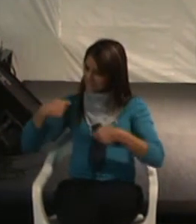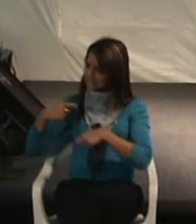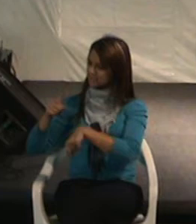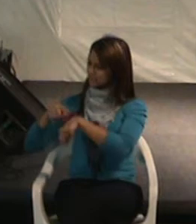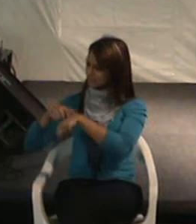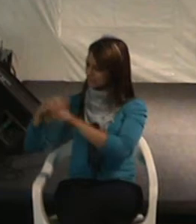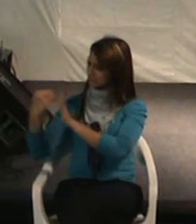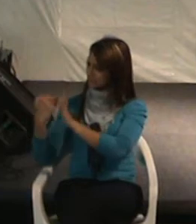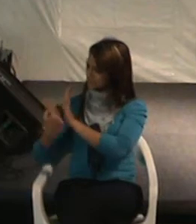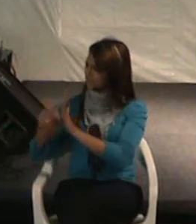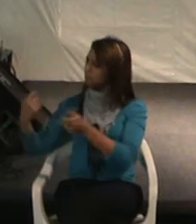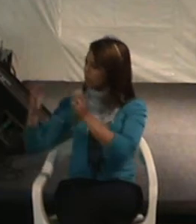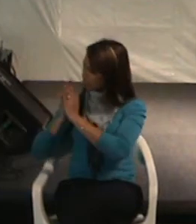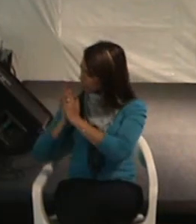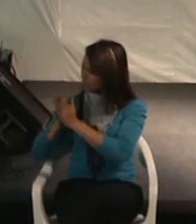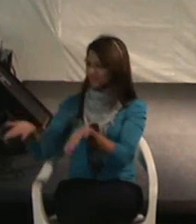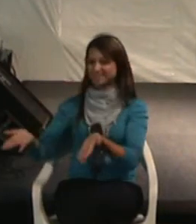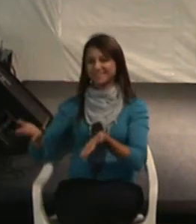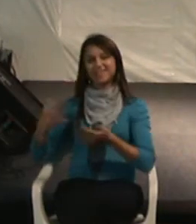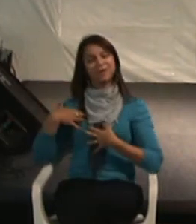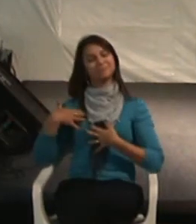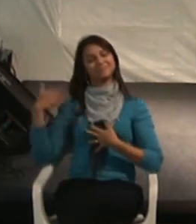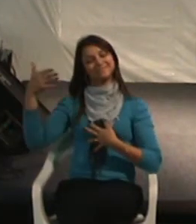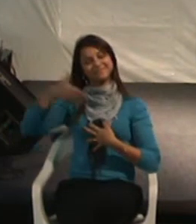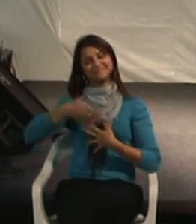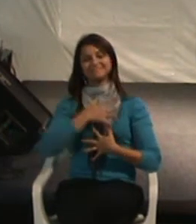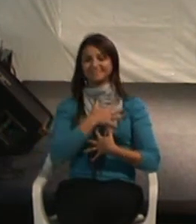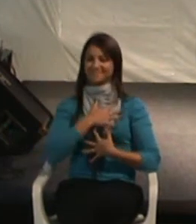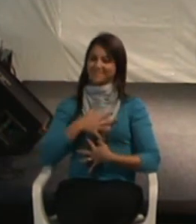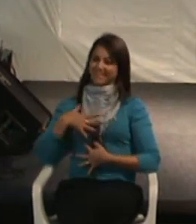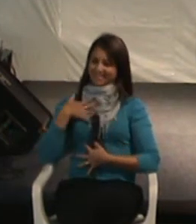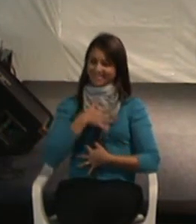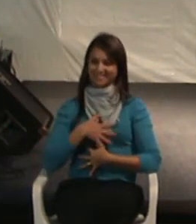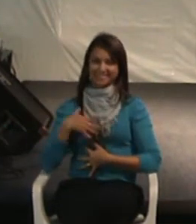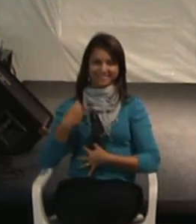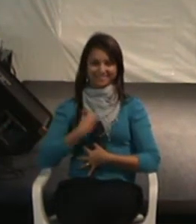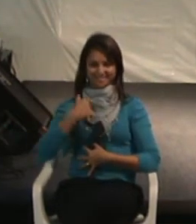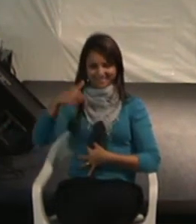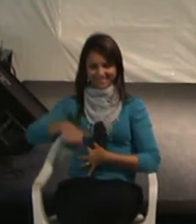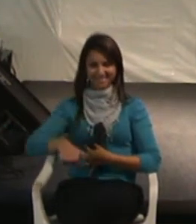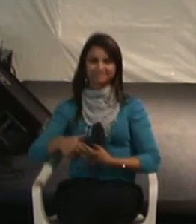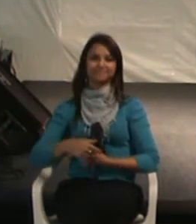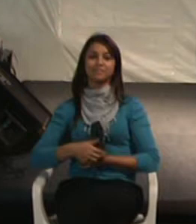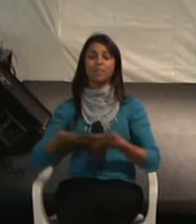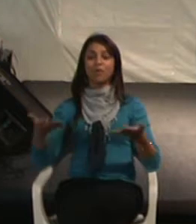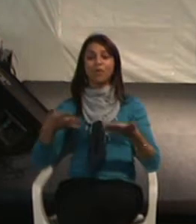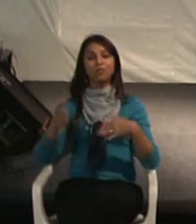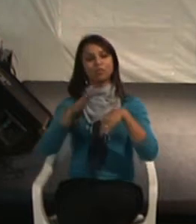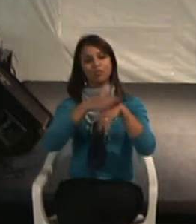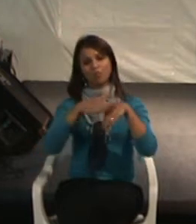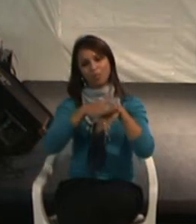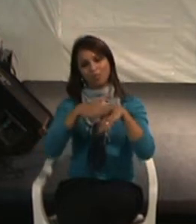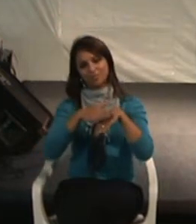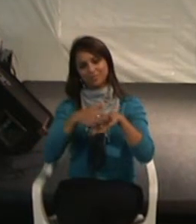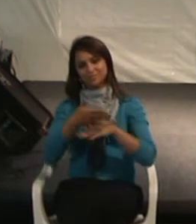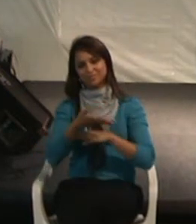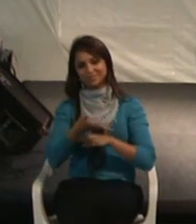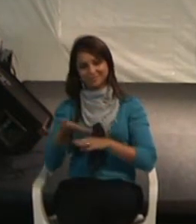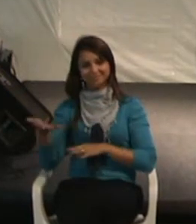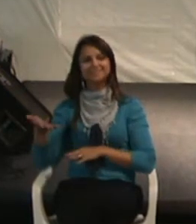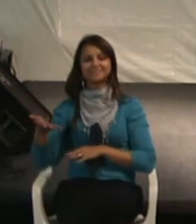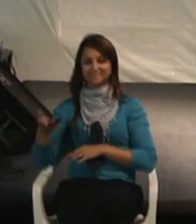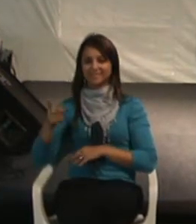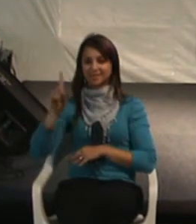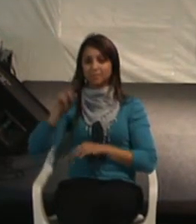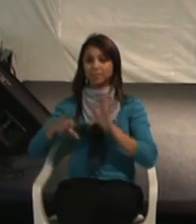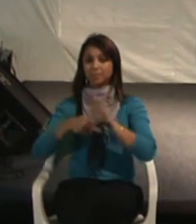E é com muito prazer que eu estou aqui, para falar, participar com vocês da Semana Interna